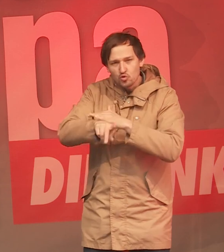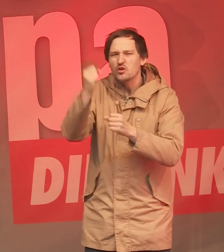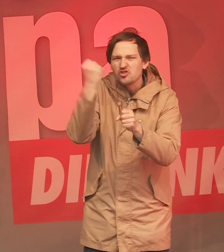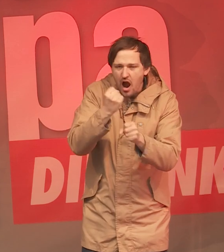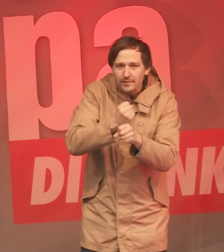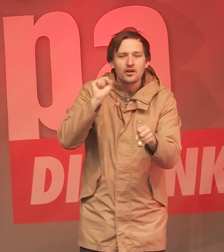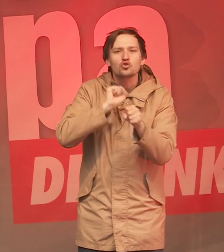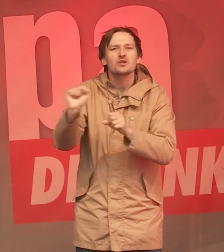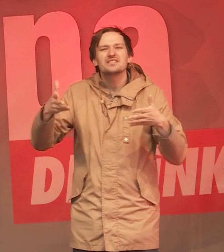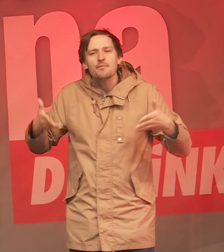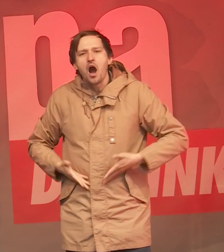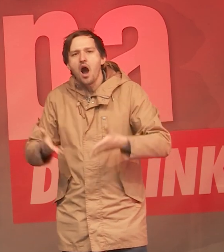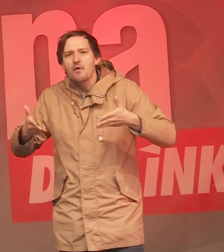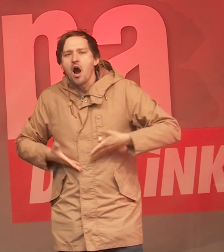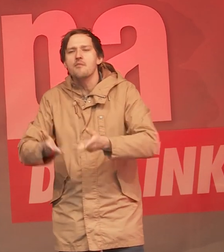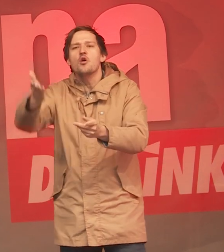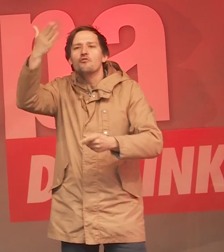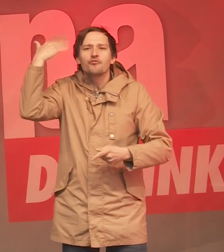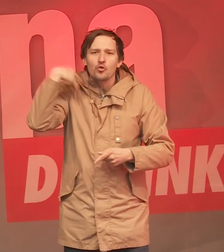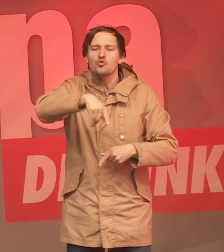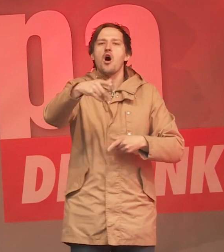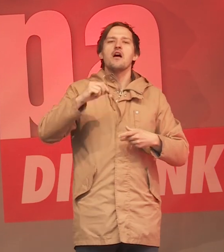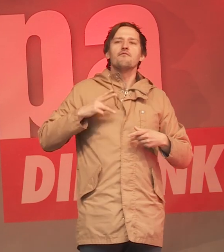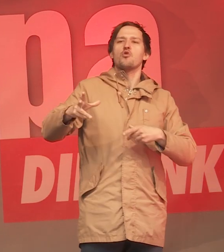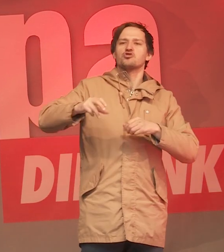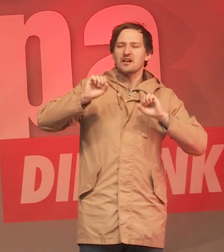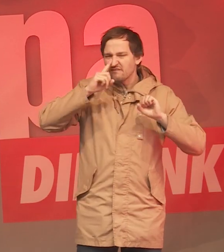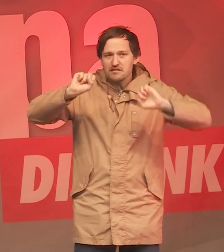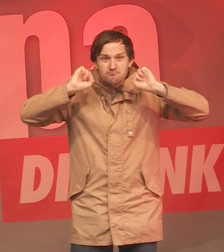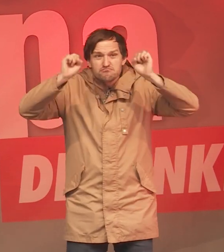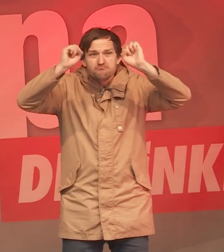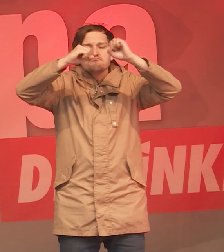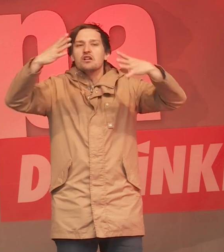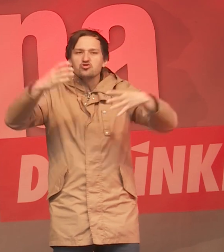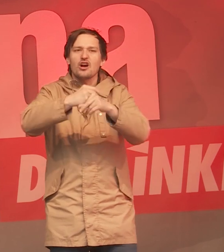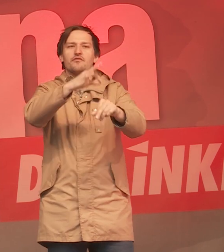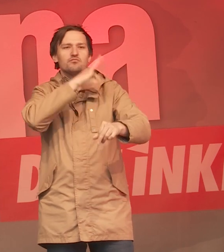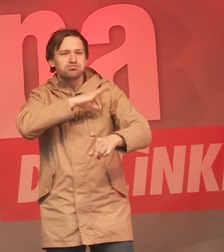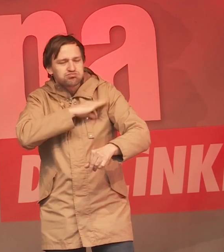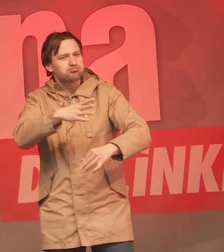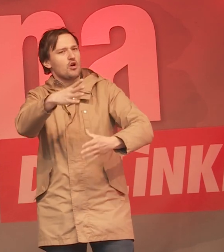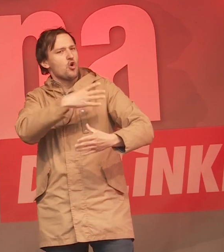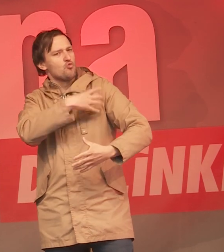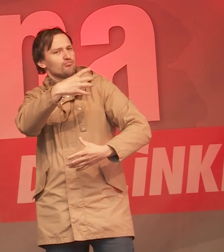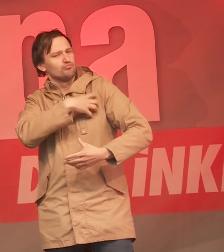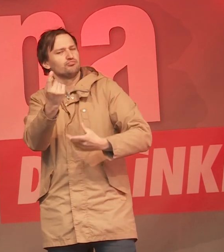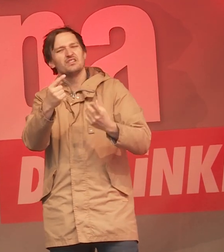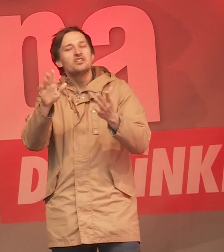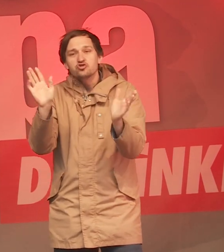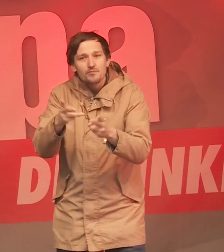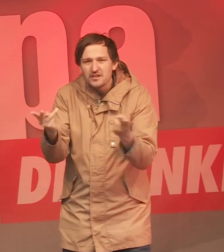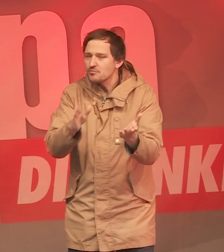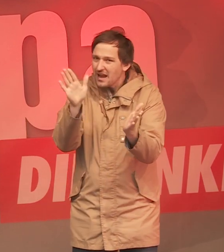und dass das alte Wohlstandsversprechen, dass wer sich anstrengt, der auch zu gutem Leben kommt, dass das nicht mehr eingelöst wird.